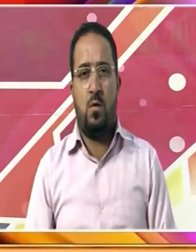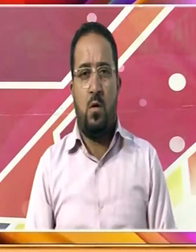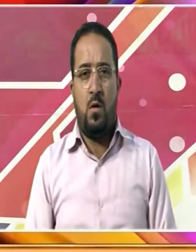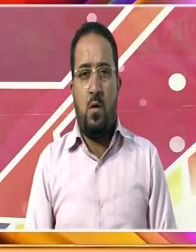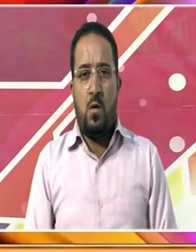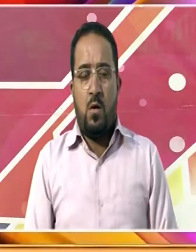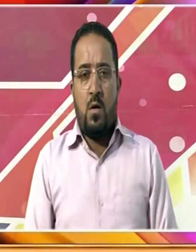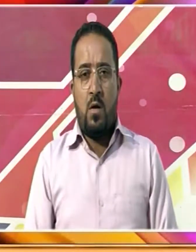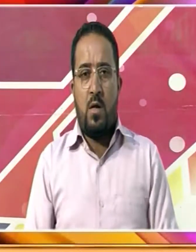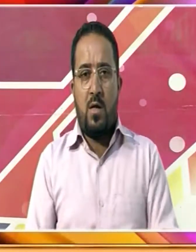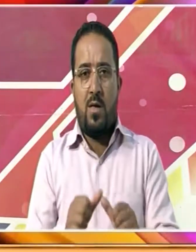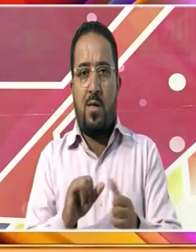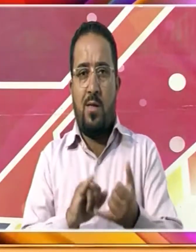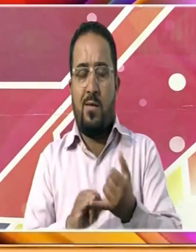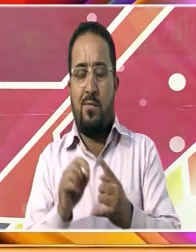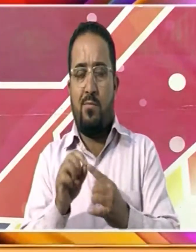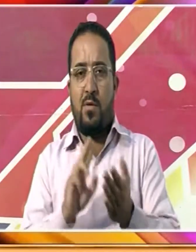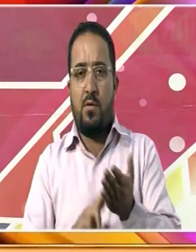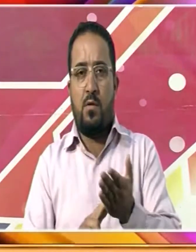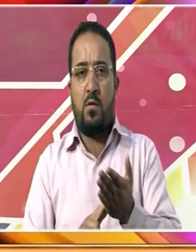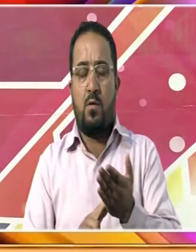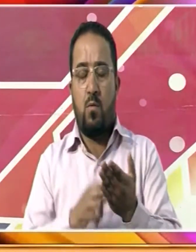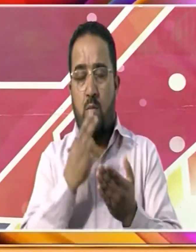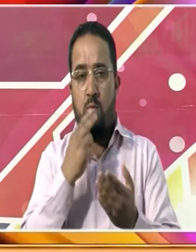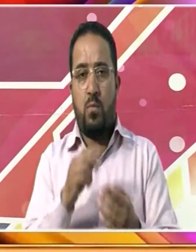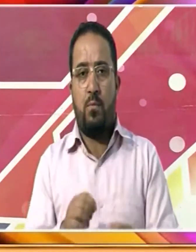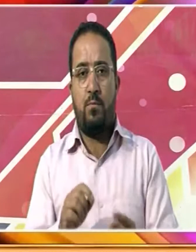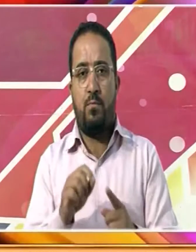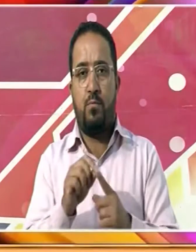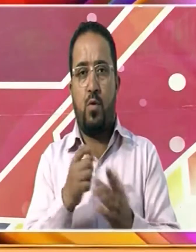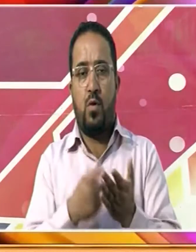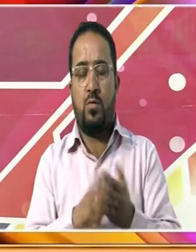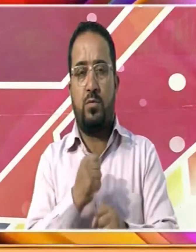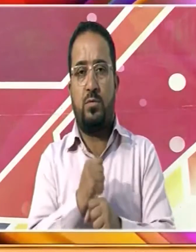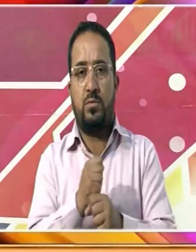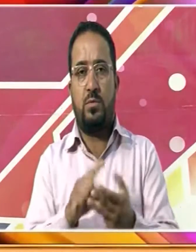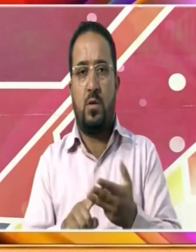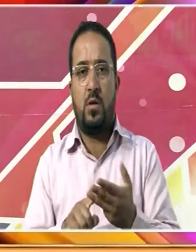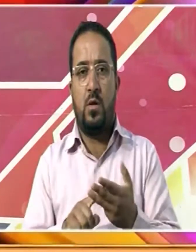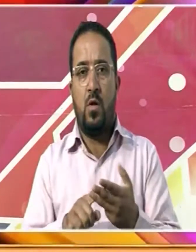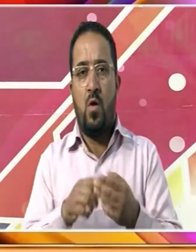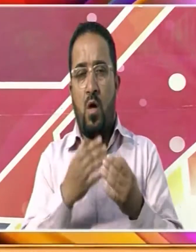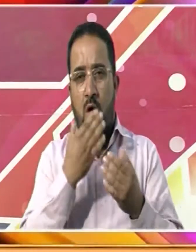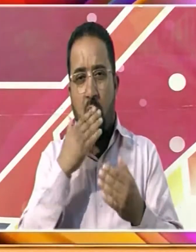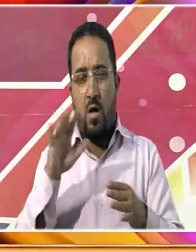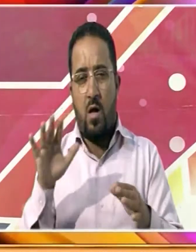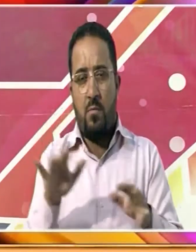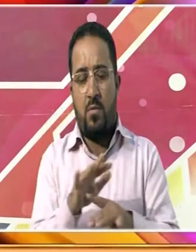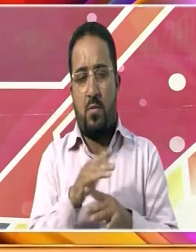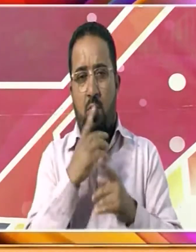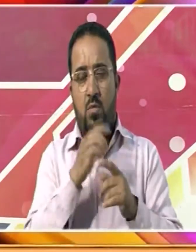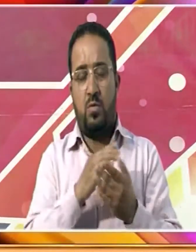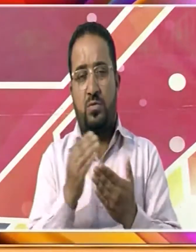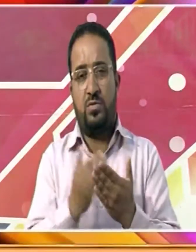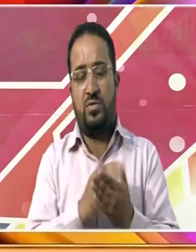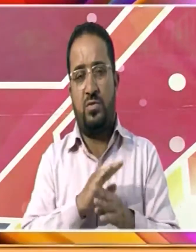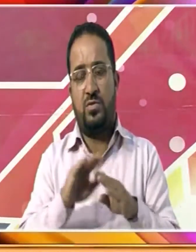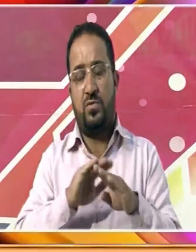اے سی پی اننت ناغ نے کہا کہ اس مہم کے دوران کئی جگہوں پر ندی نالوں کی صفائی عمل میں لائی گئی